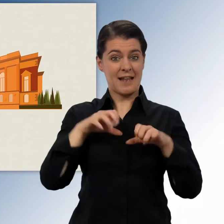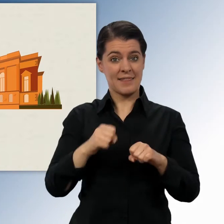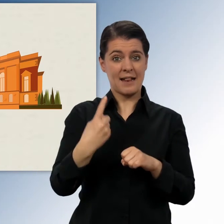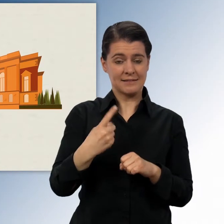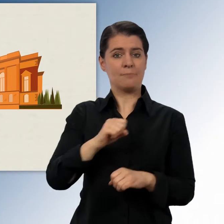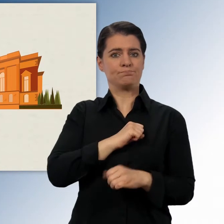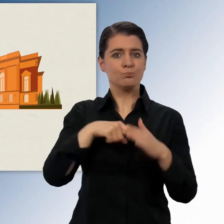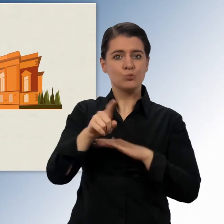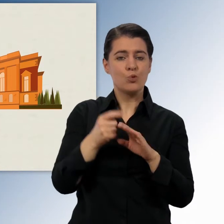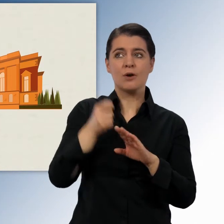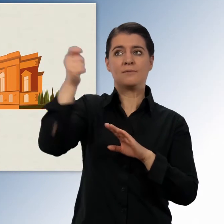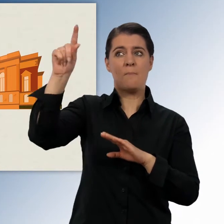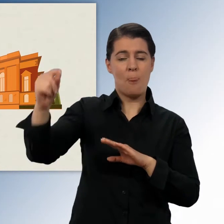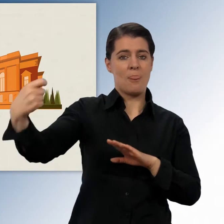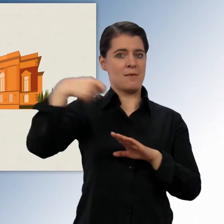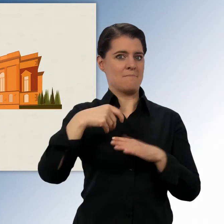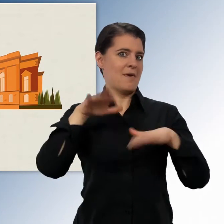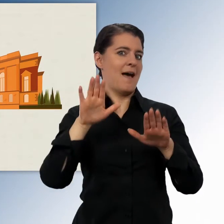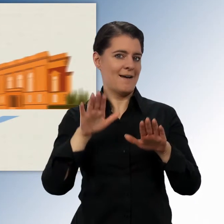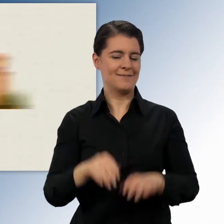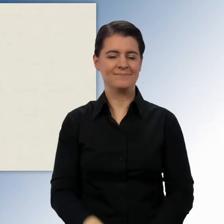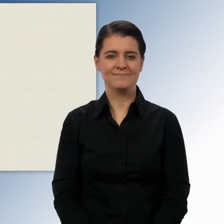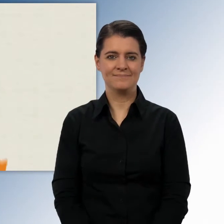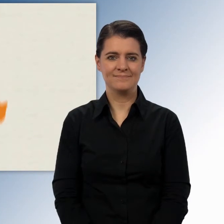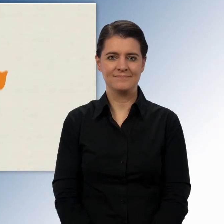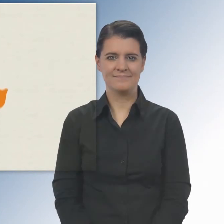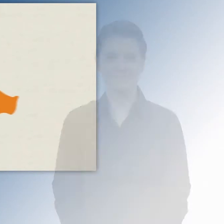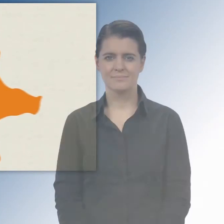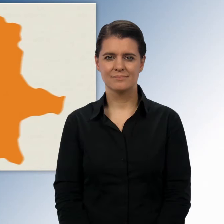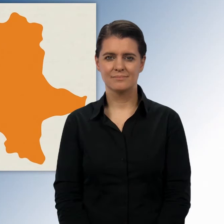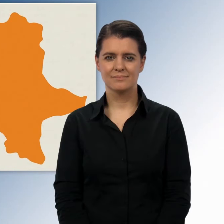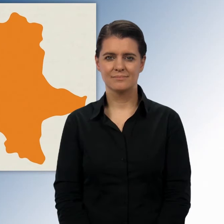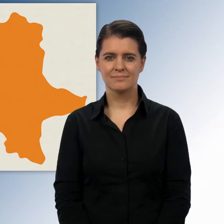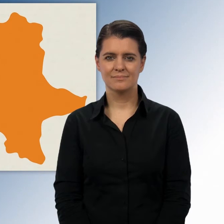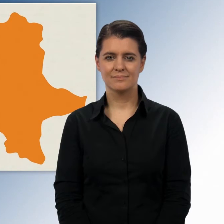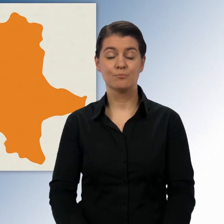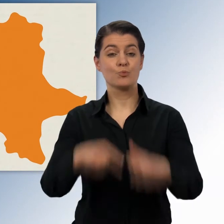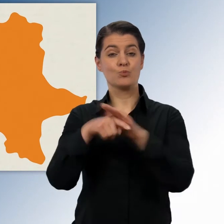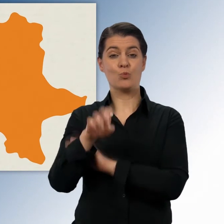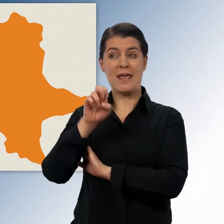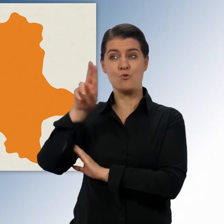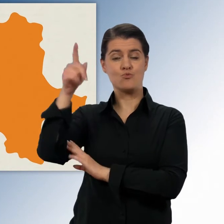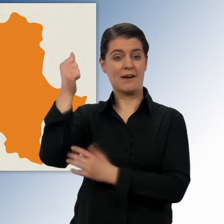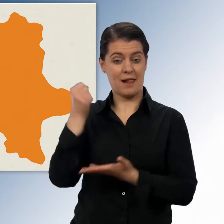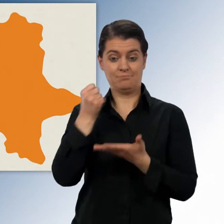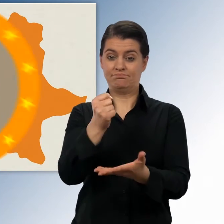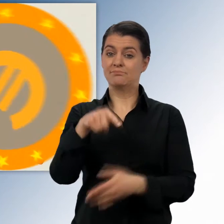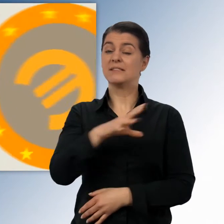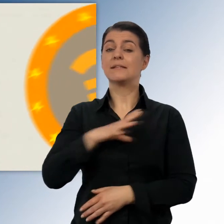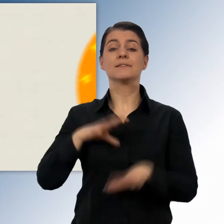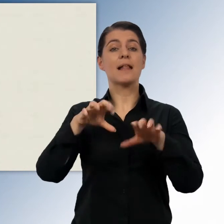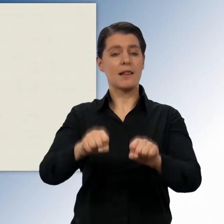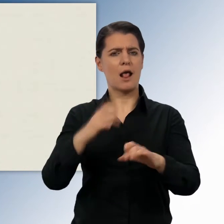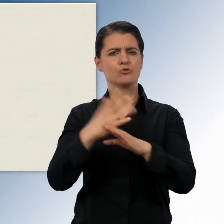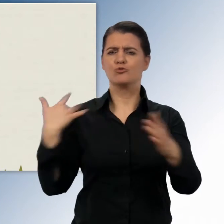auch weil es mehr bekommt, als es an die EU gezahlt hat. In den vergangenen Jahren hat Sachsen-Anhalt mit Hilfe